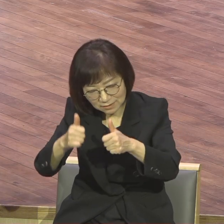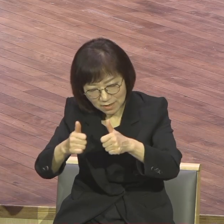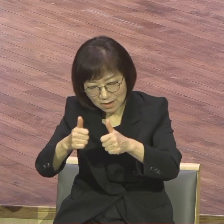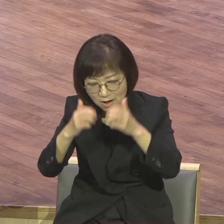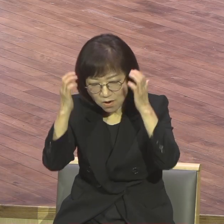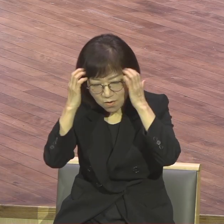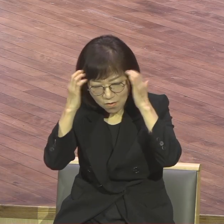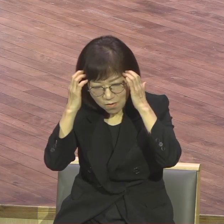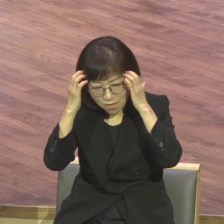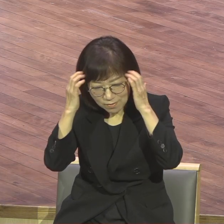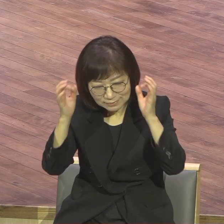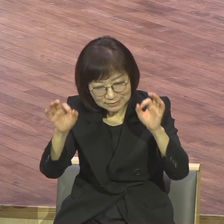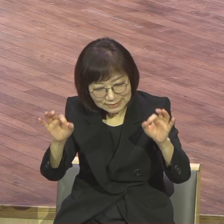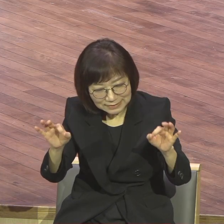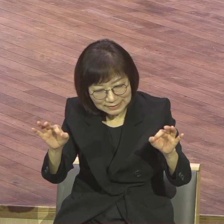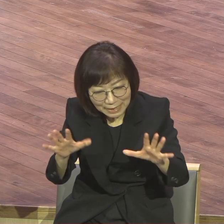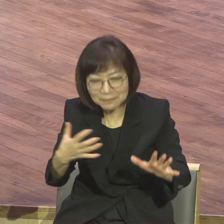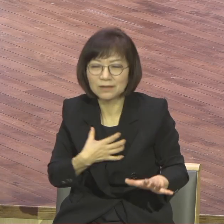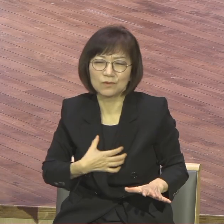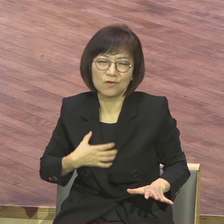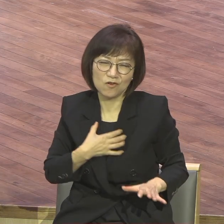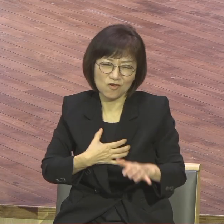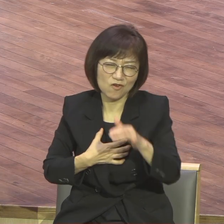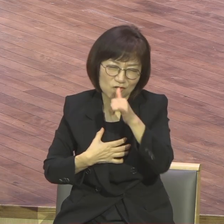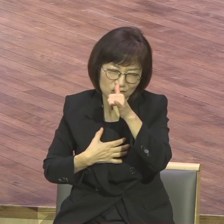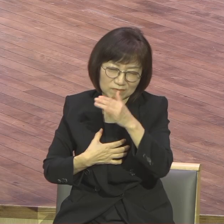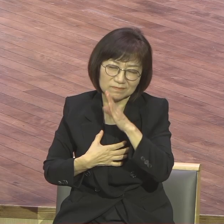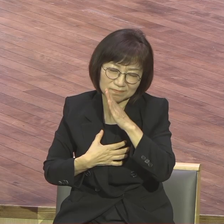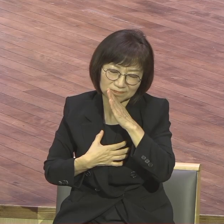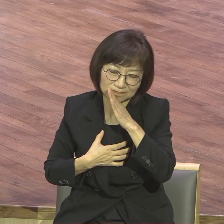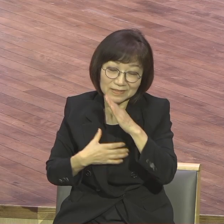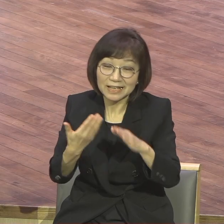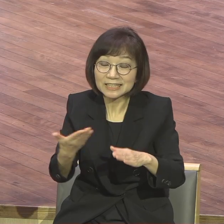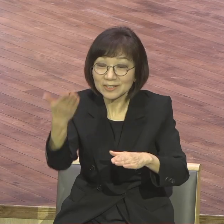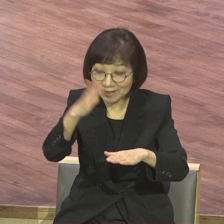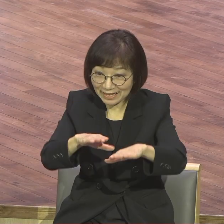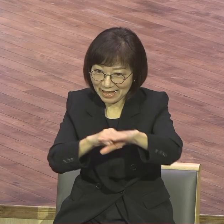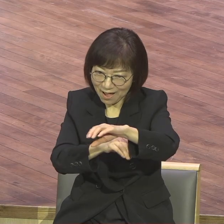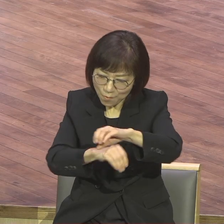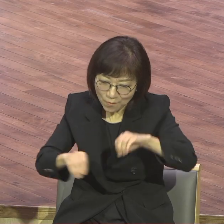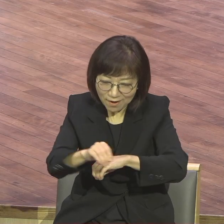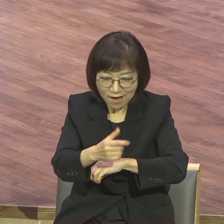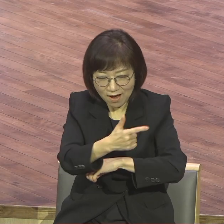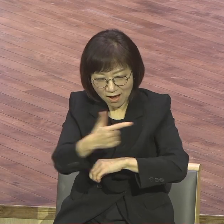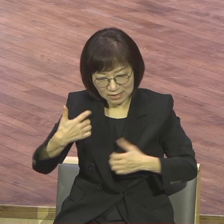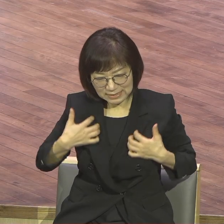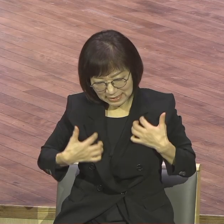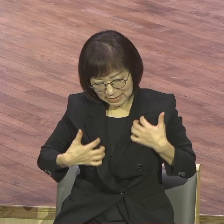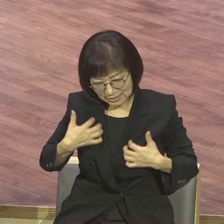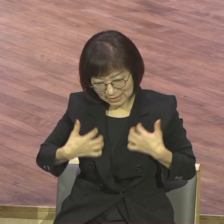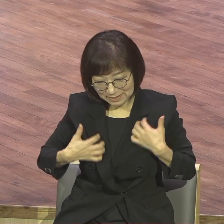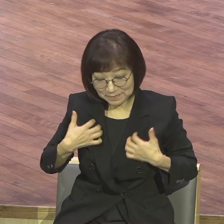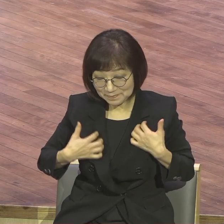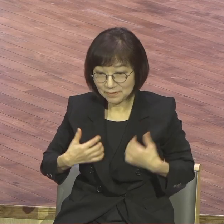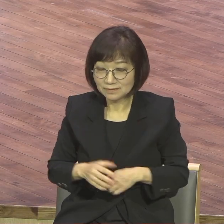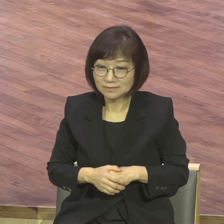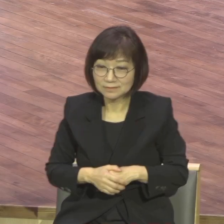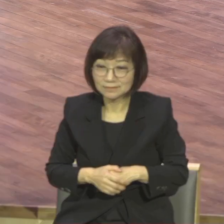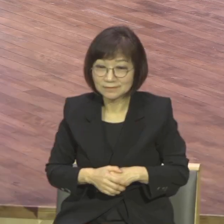근심하게 되지 않을 수 없으나 오히려 크게 기뻐하는 도다. 지금 근심과 걱정과